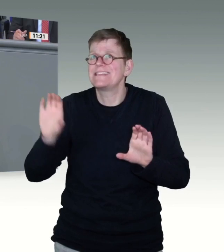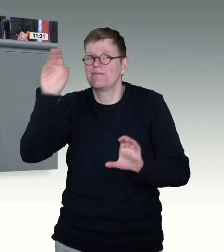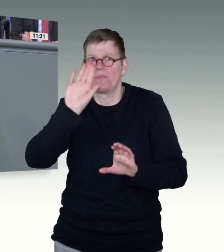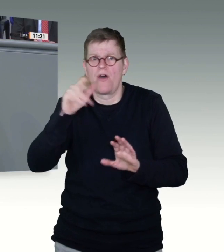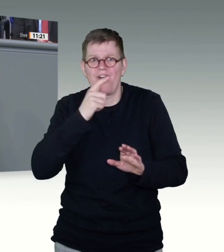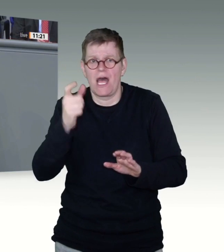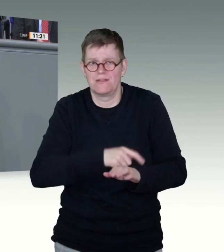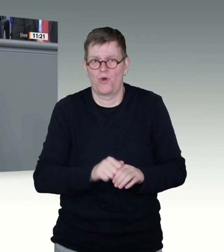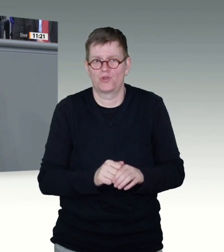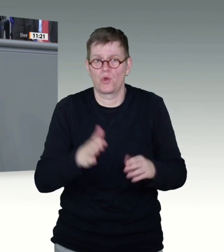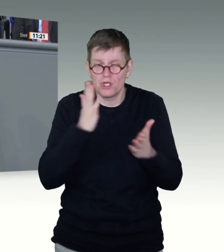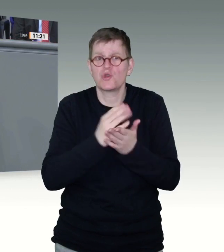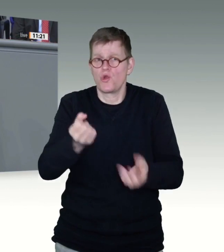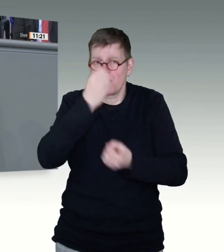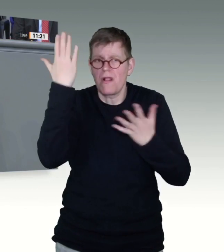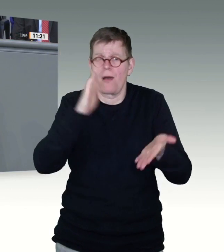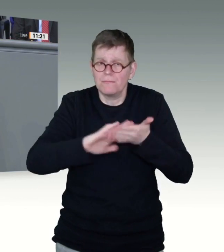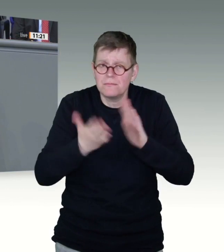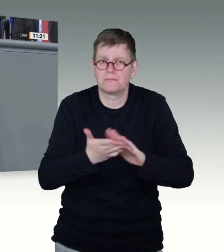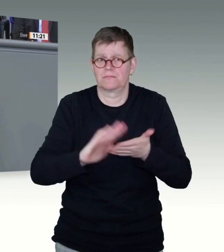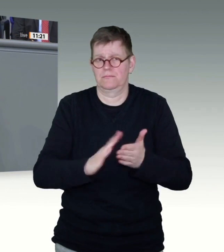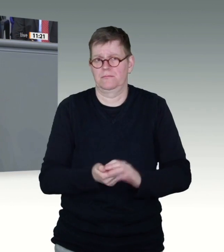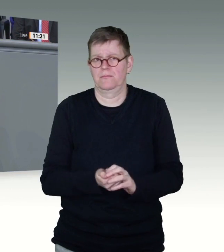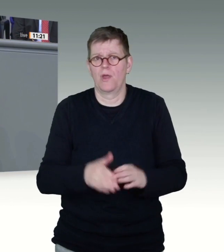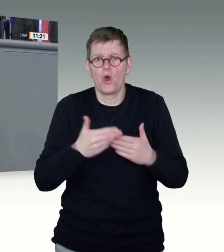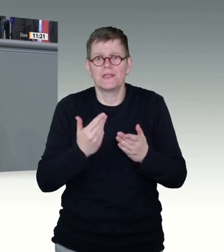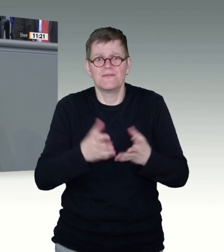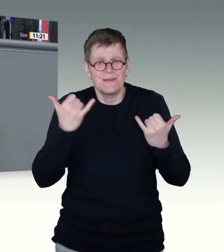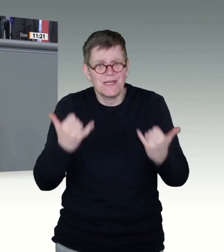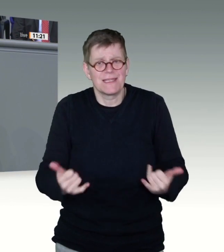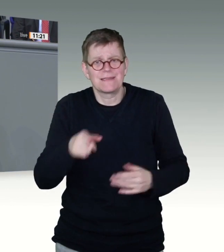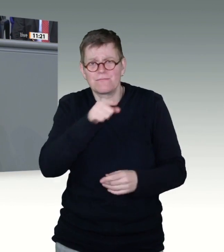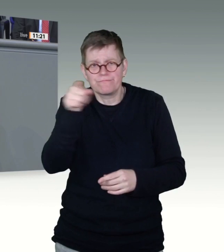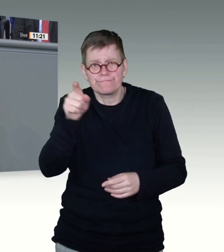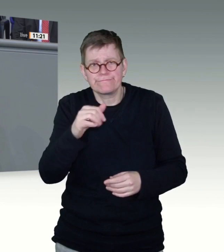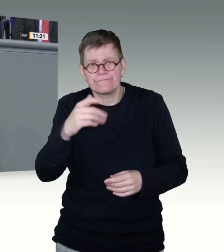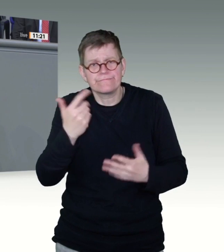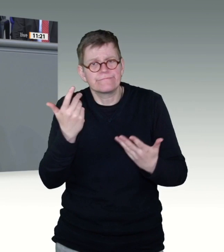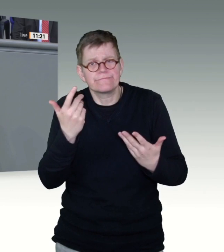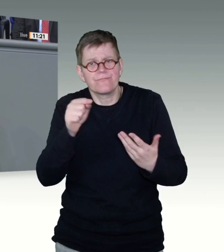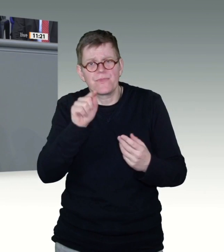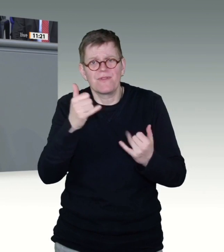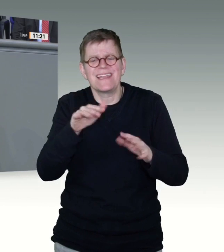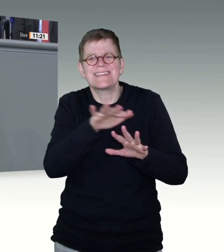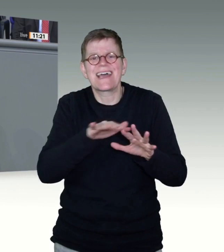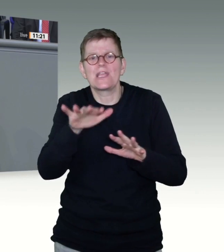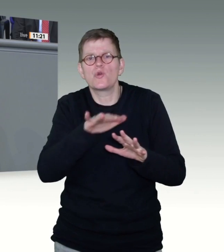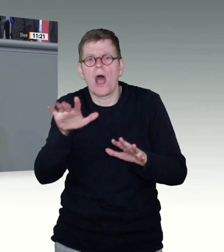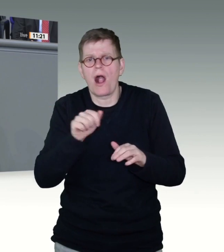stehen bleiben, Frau Dittmann? Danke schön. Herr Ullmann. Da müsste ich schon mit der Lupe suchen, in welchen Ländern das genau ist.